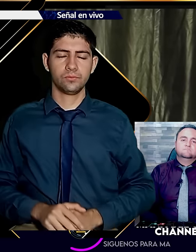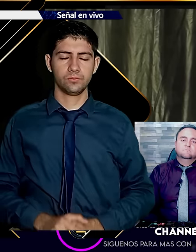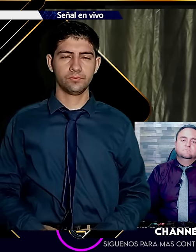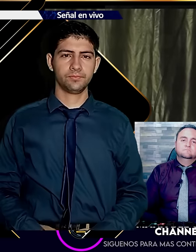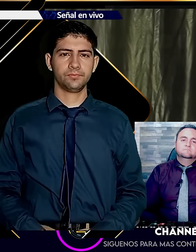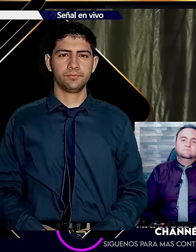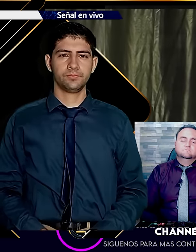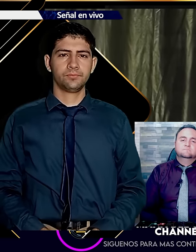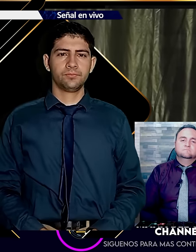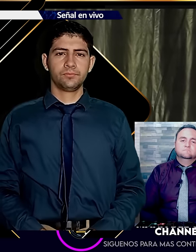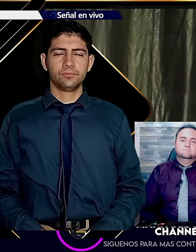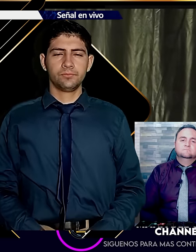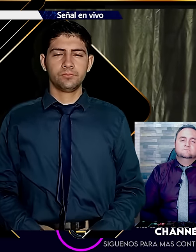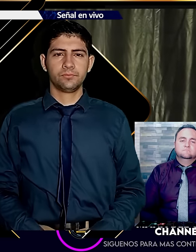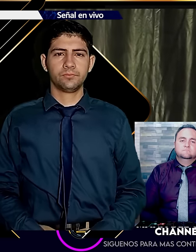Y por poquitos.